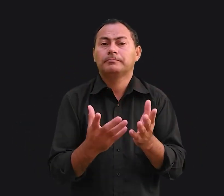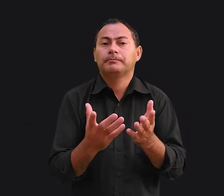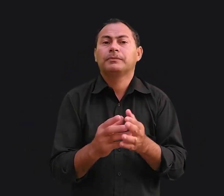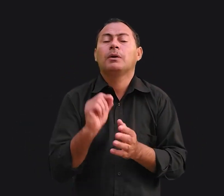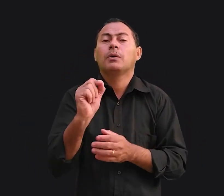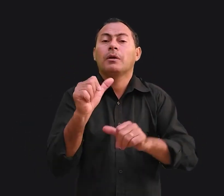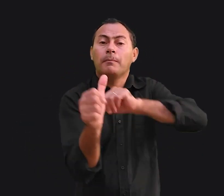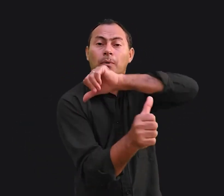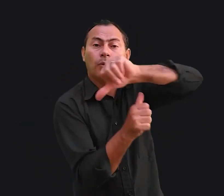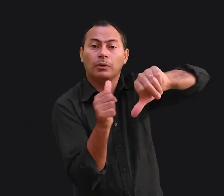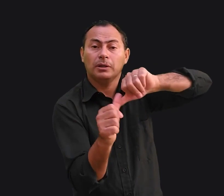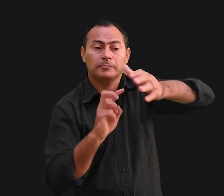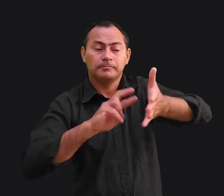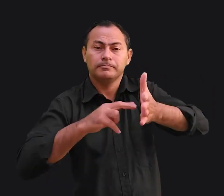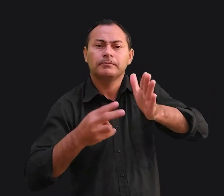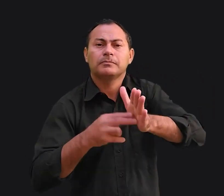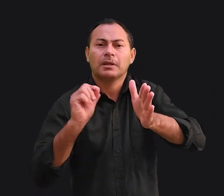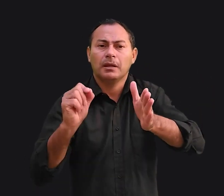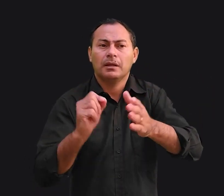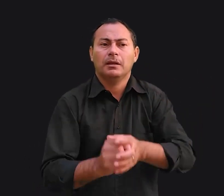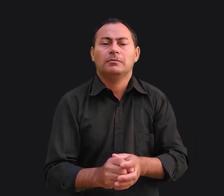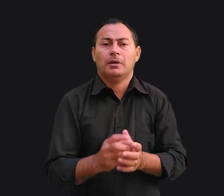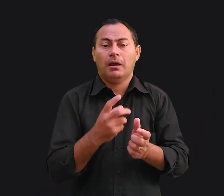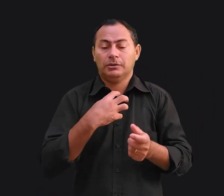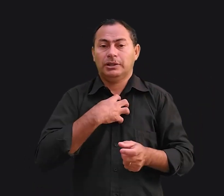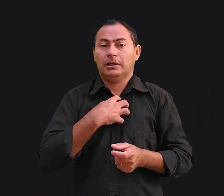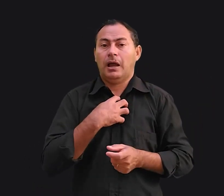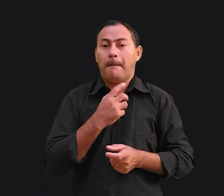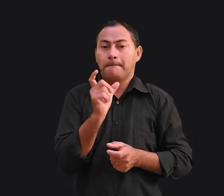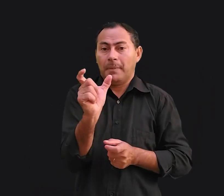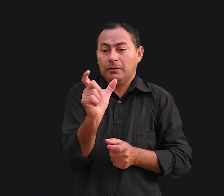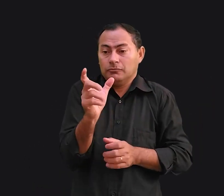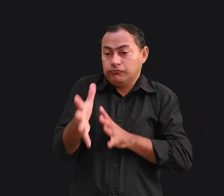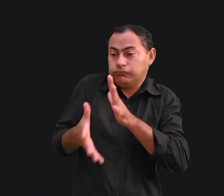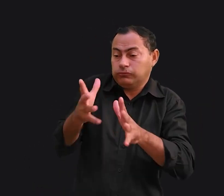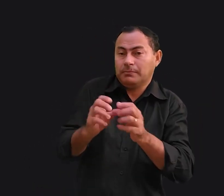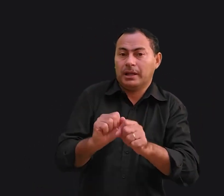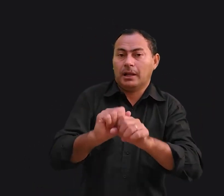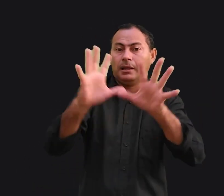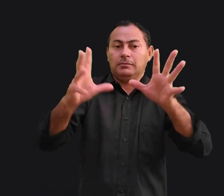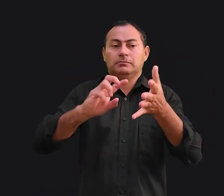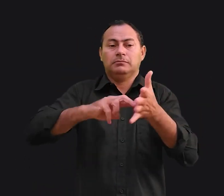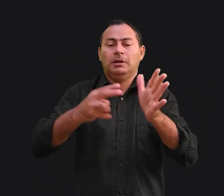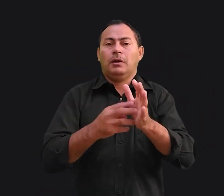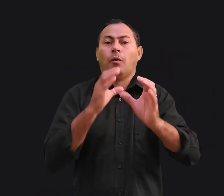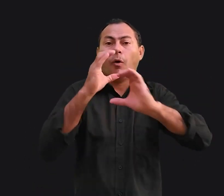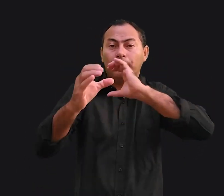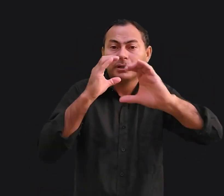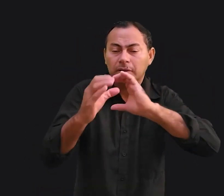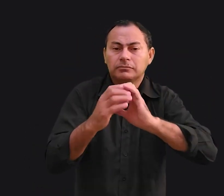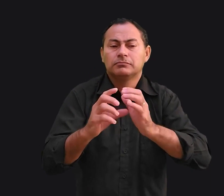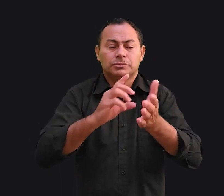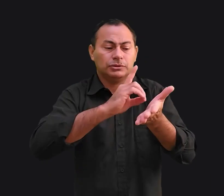O que mudou o significado? A entonação das palavras está implícita na definição de comunicação do dicionário.